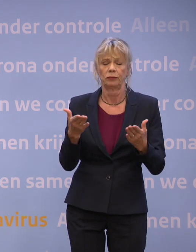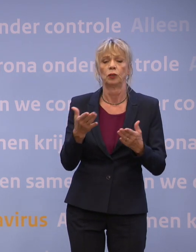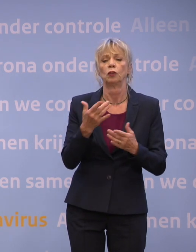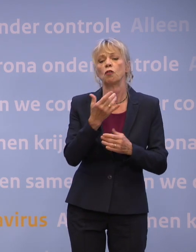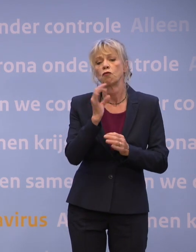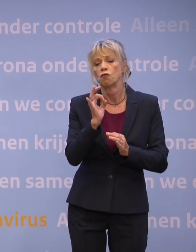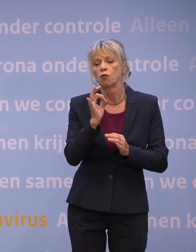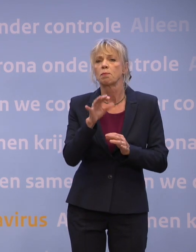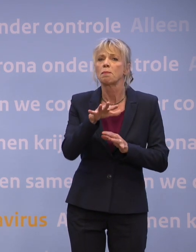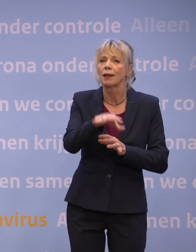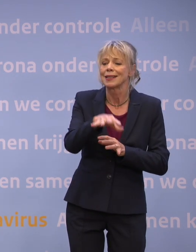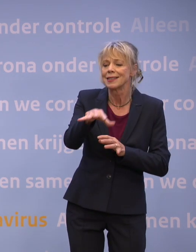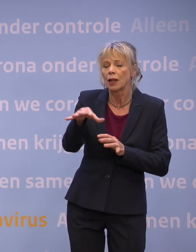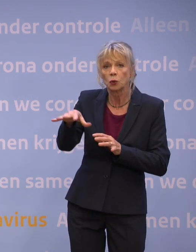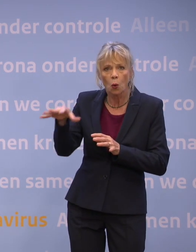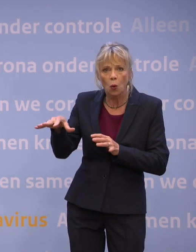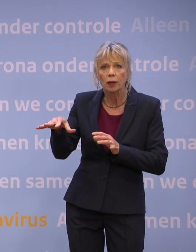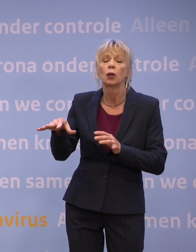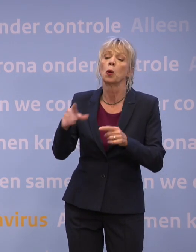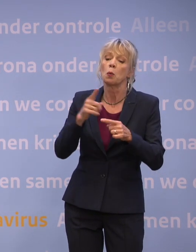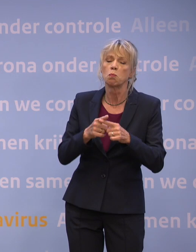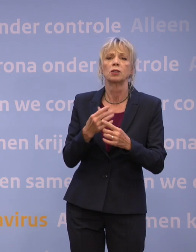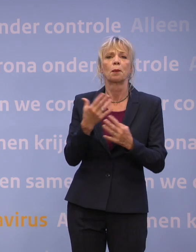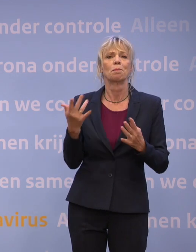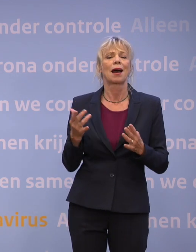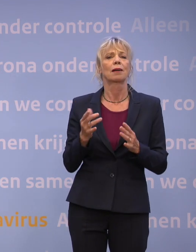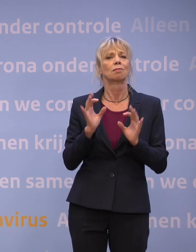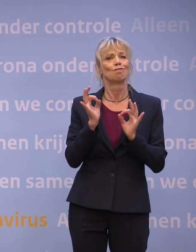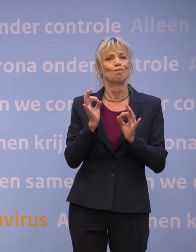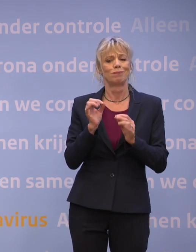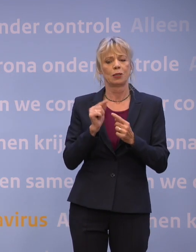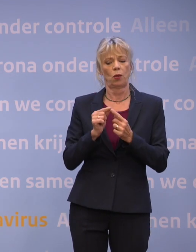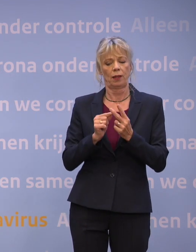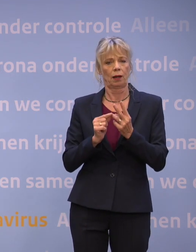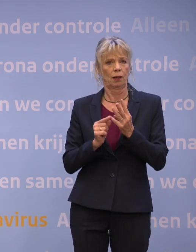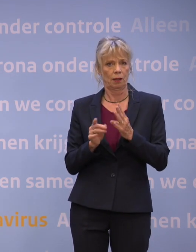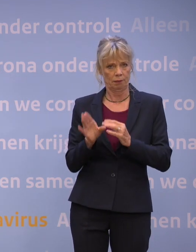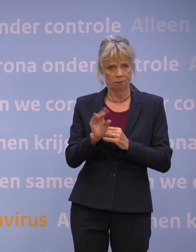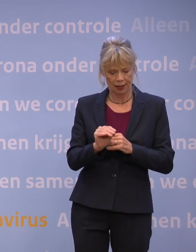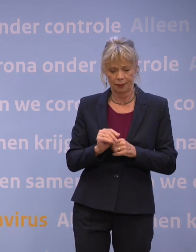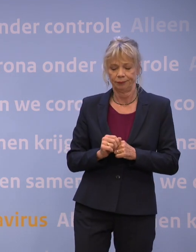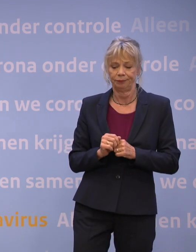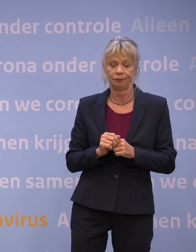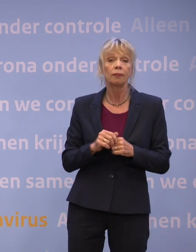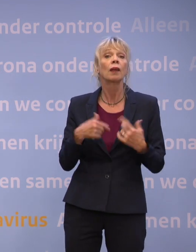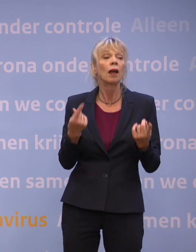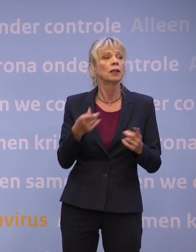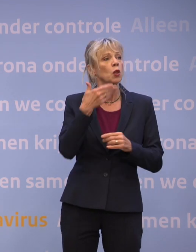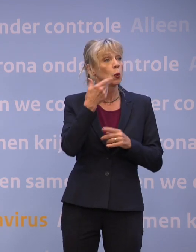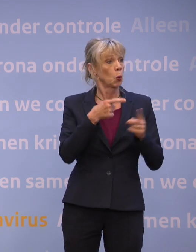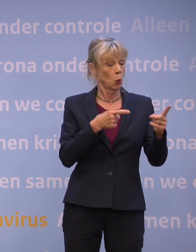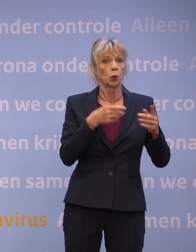en met enkele bijzonderheden. Daarna zal Hugo de Jonge u schetsen hoe we naar de komende maanden kijken.